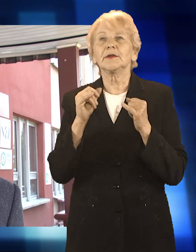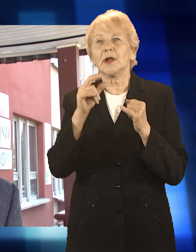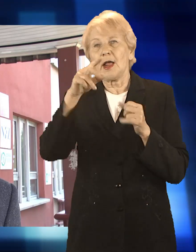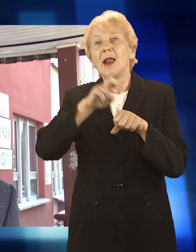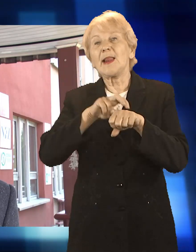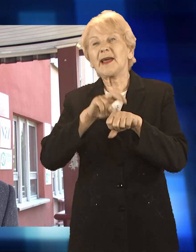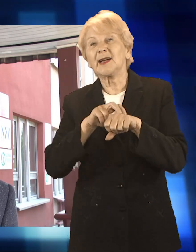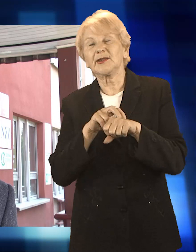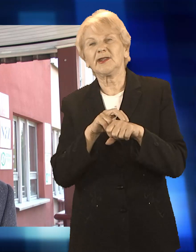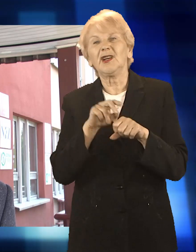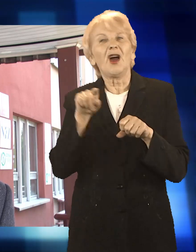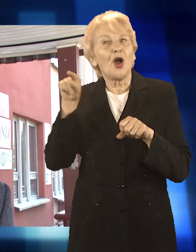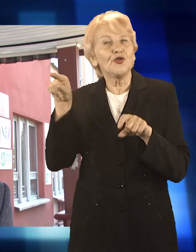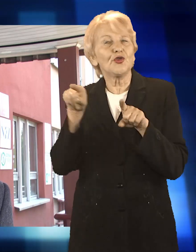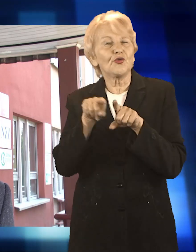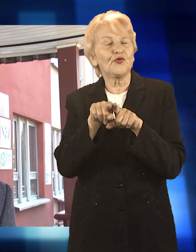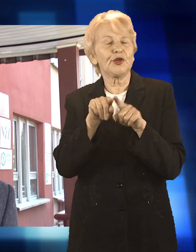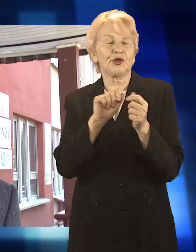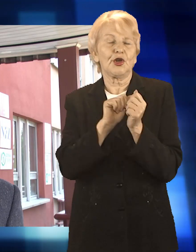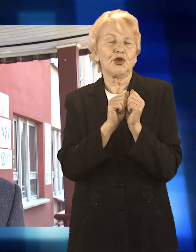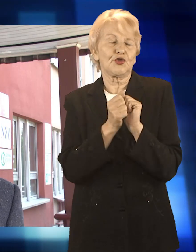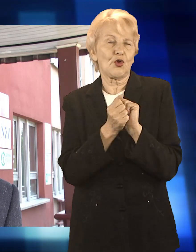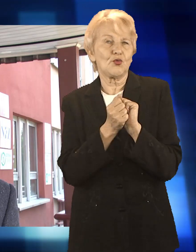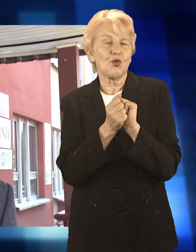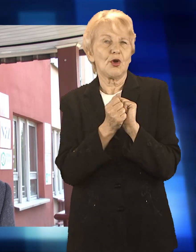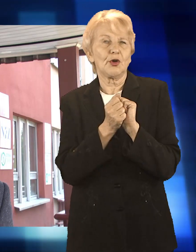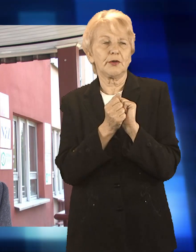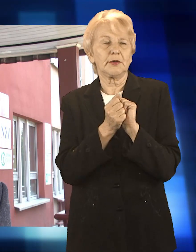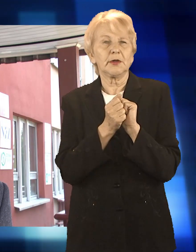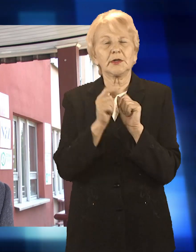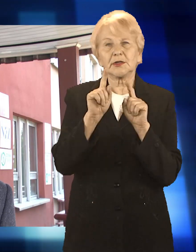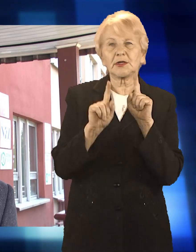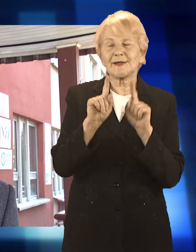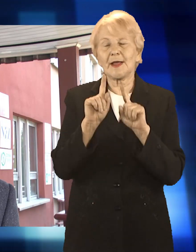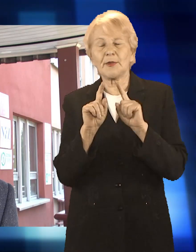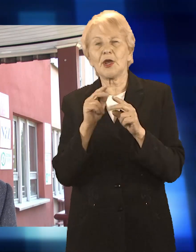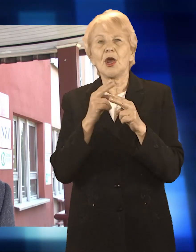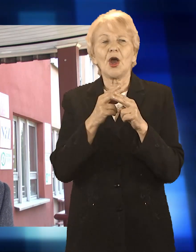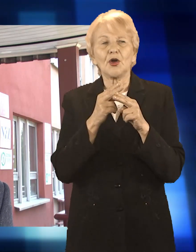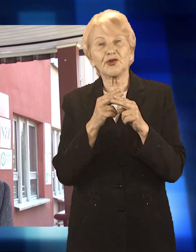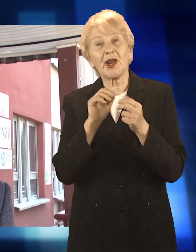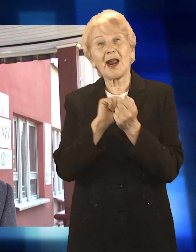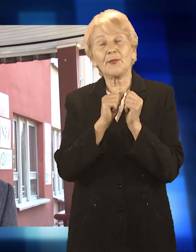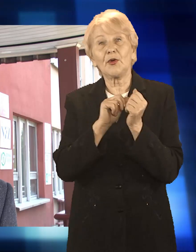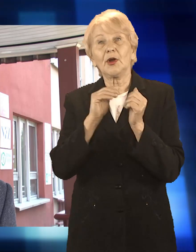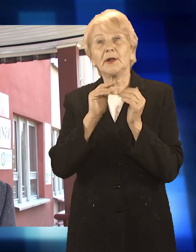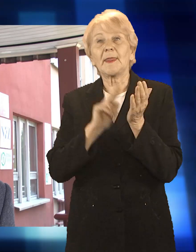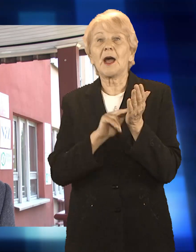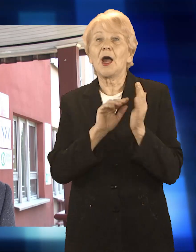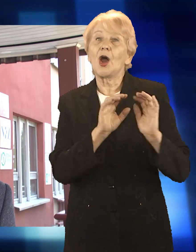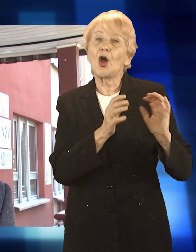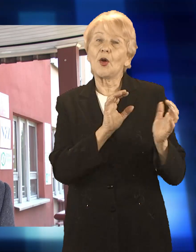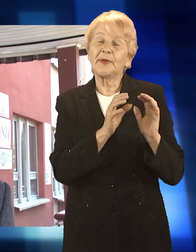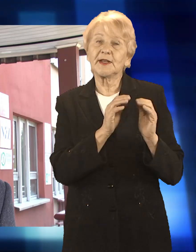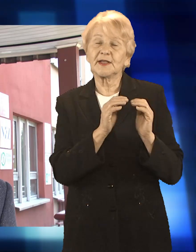jest też dość mocno obciążony dużą ilością godzin. Także gdyby się pojawiło więcej osób w pracy, to to